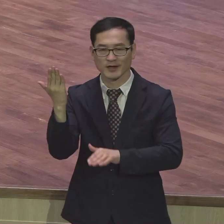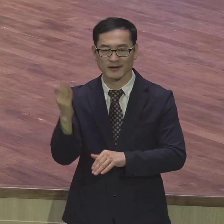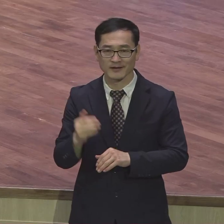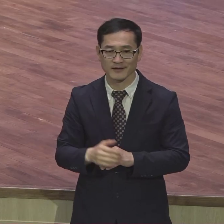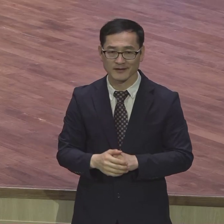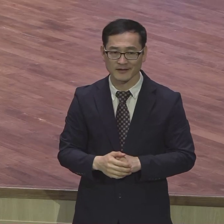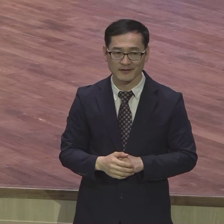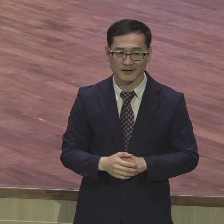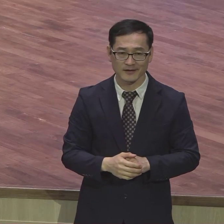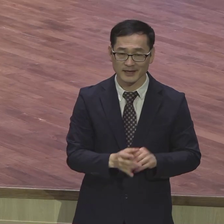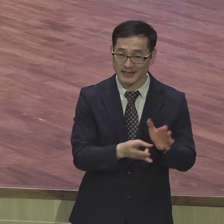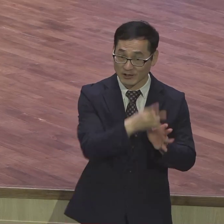하나님께서